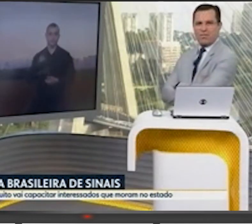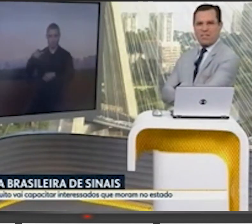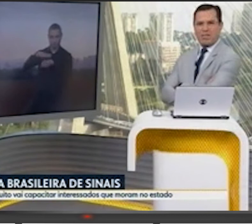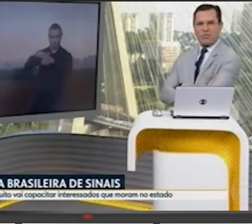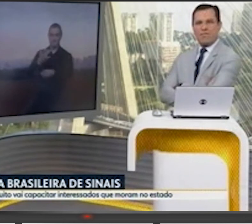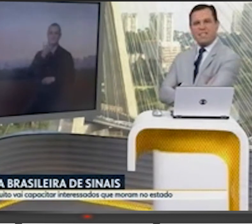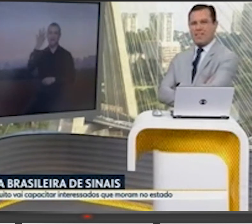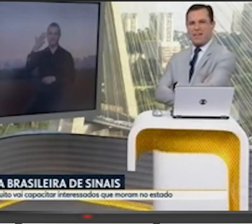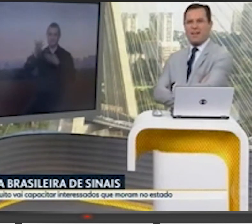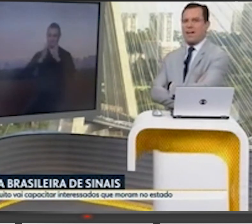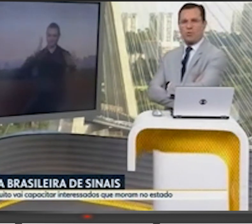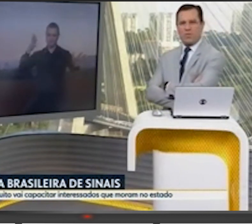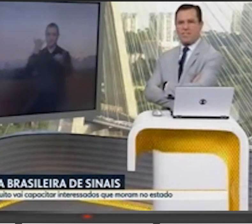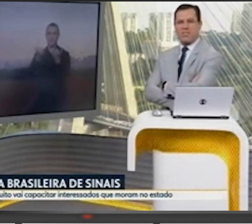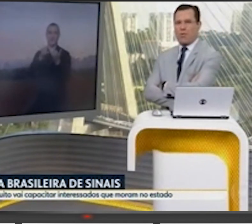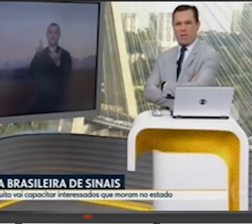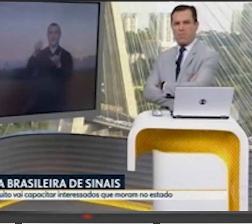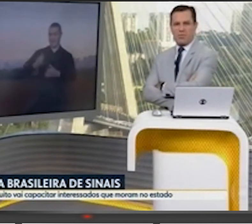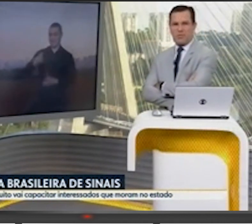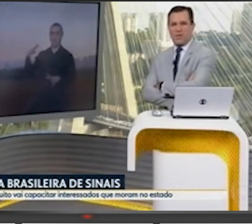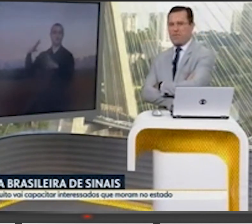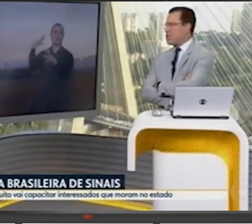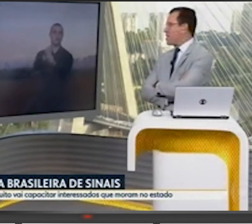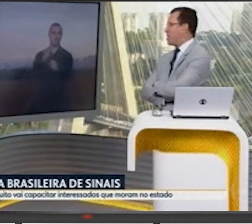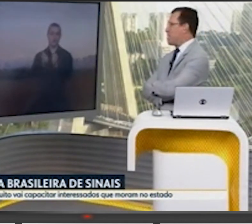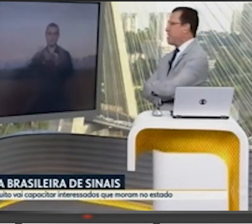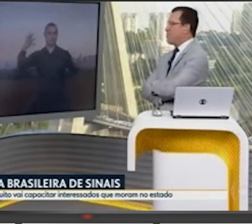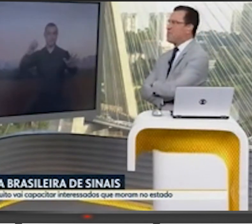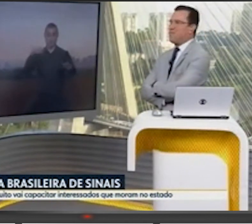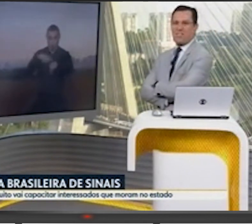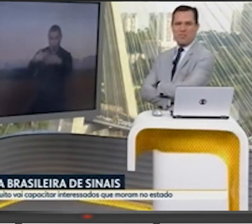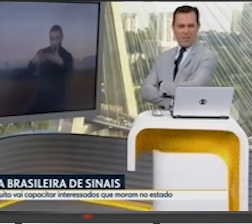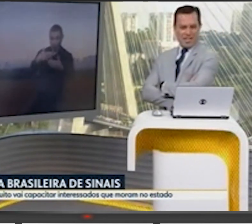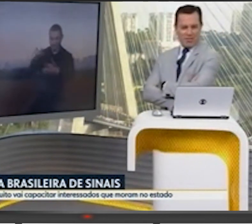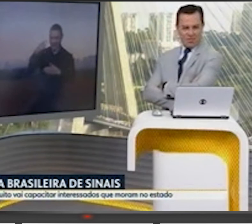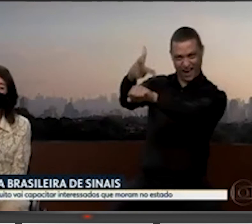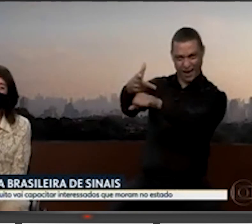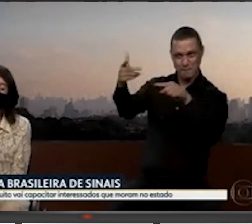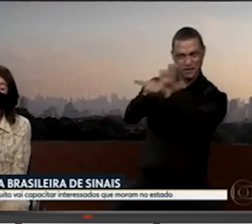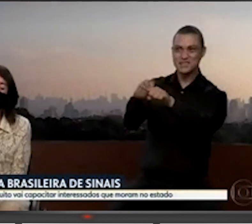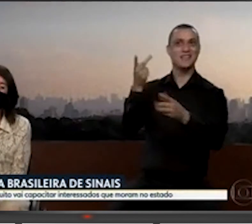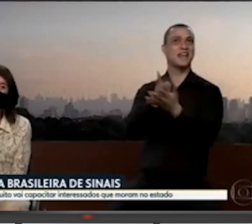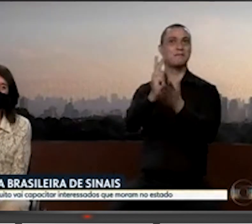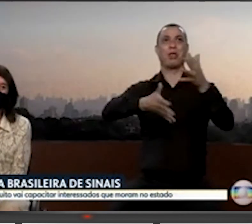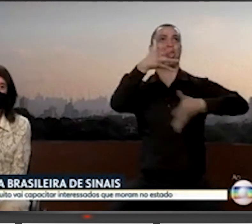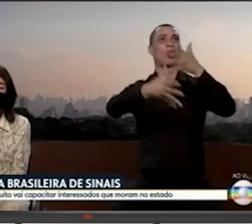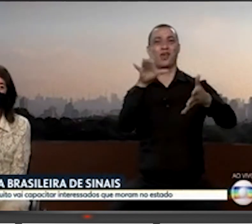você, na sua vida inteira, a todo instante, a qualquer momento, não só na frente da câmera, você fica só falando. Você já faz sempre gesticulando também.